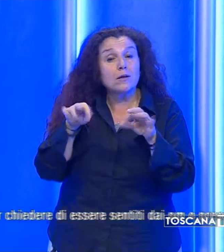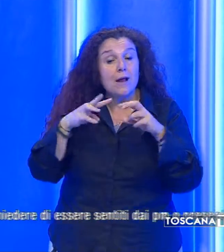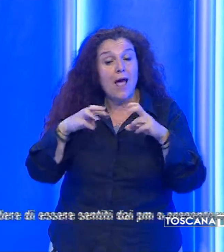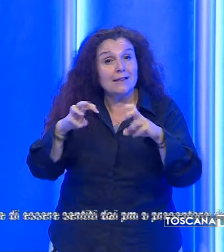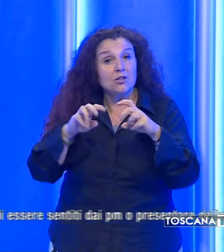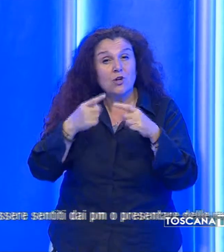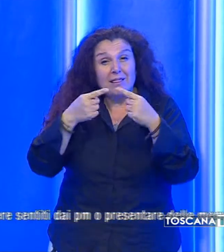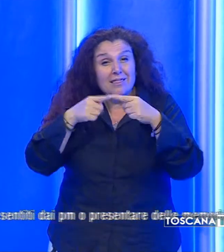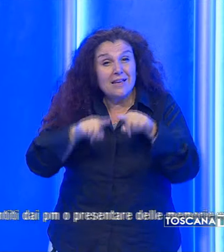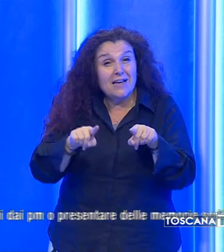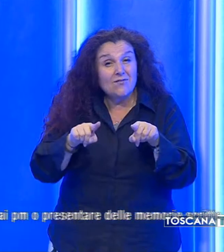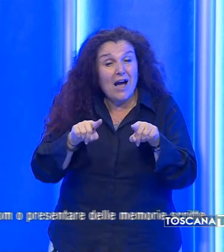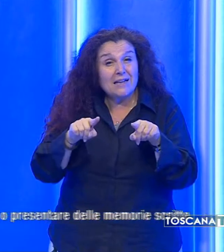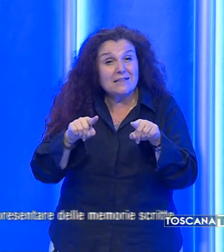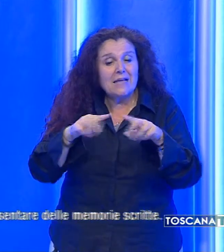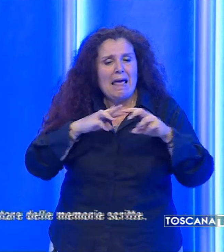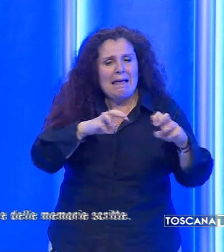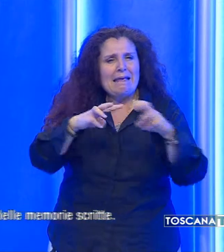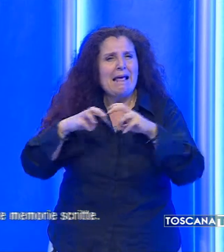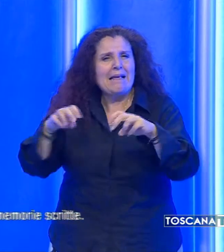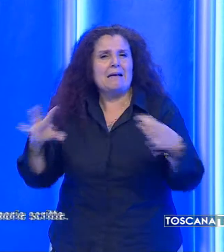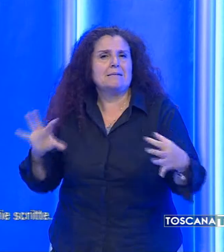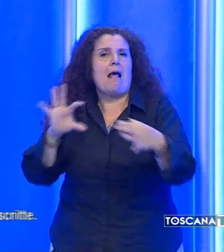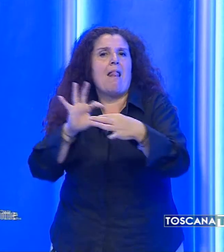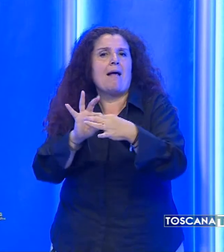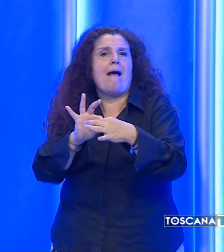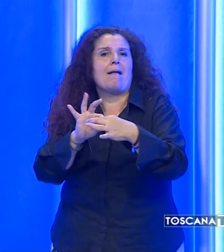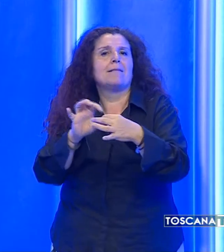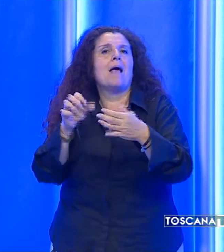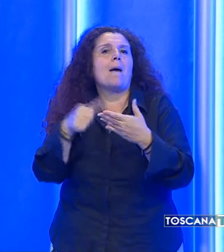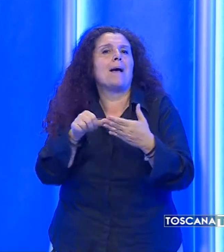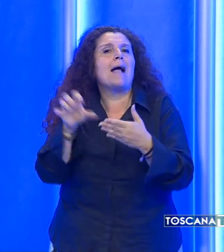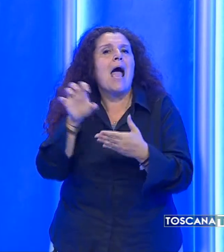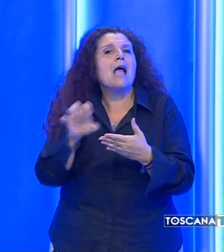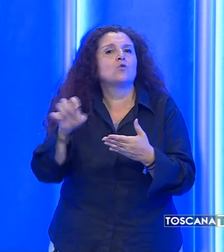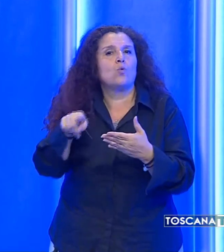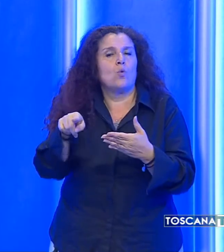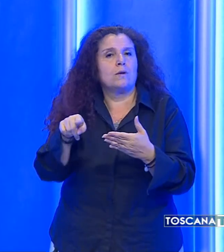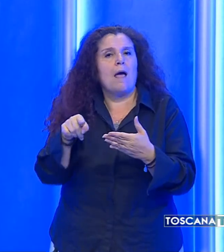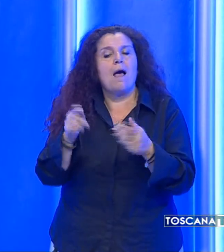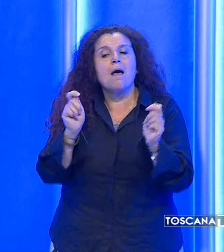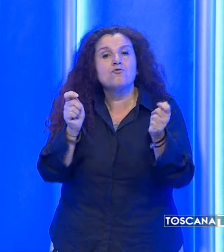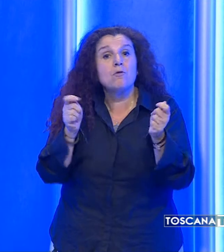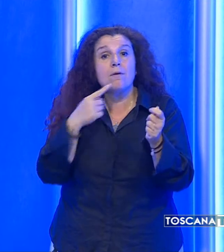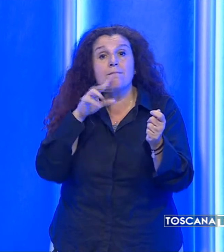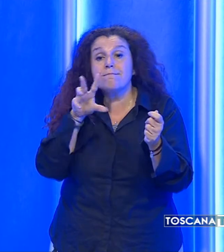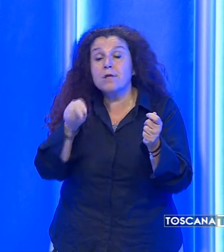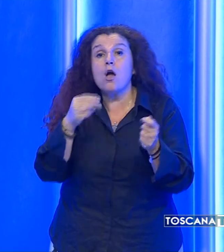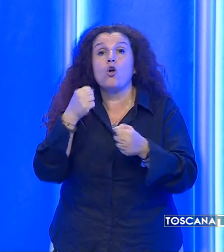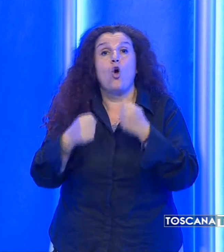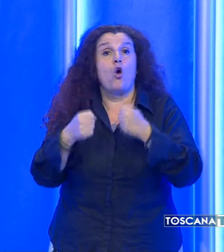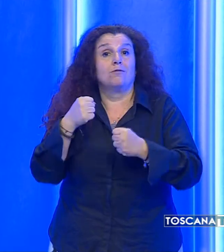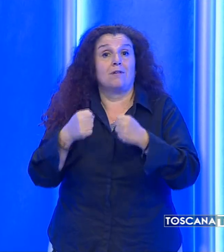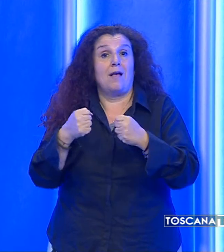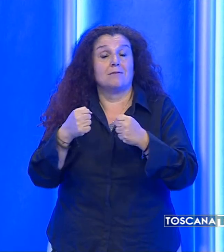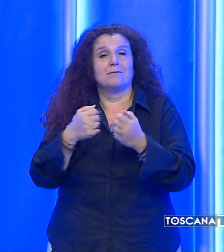diversi filoni di inchiesta legati a Etruria, secondo il quotidiano contesterebbe lo